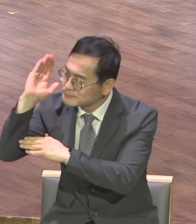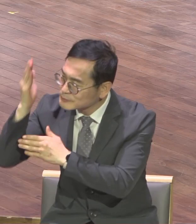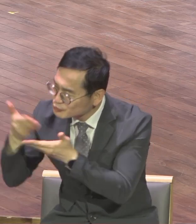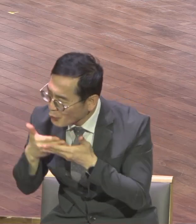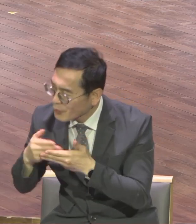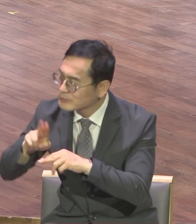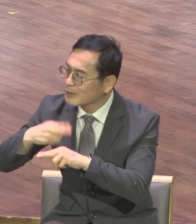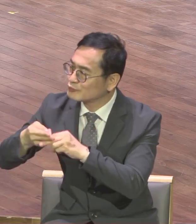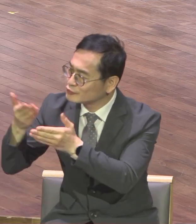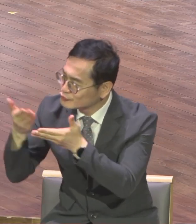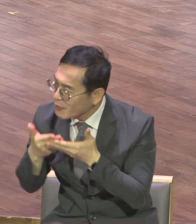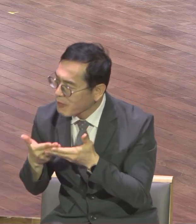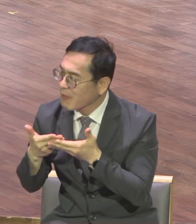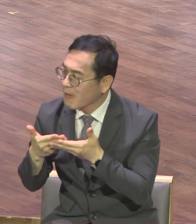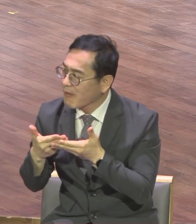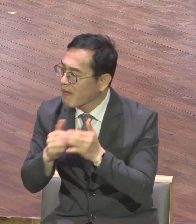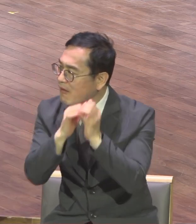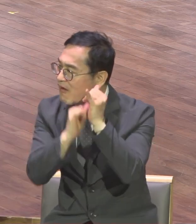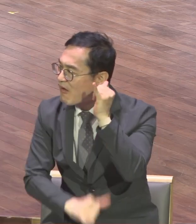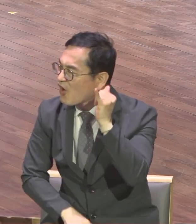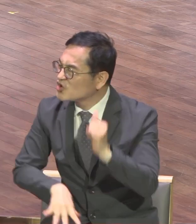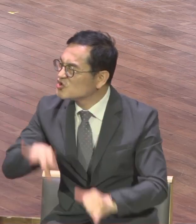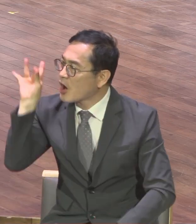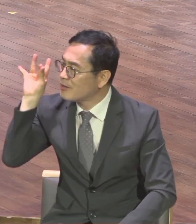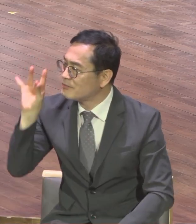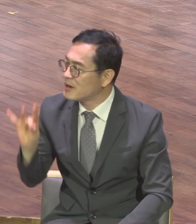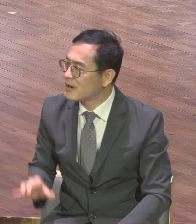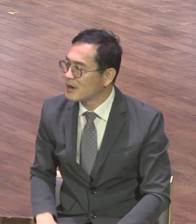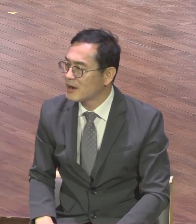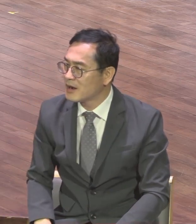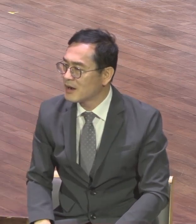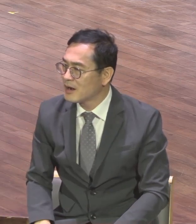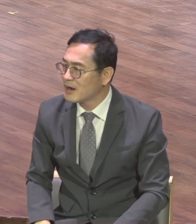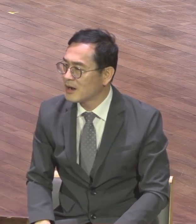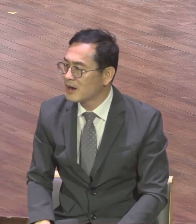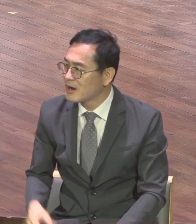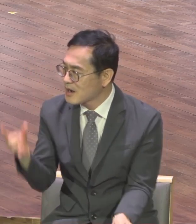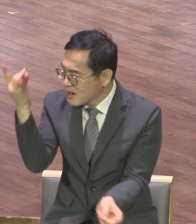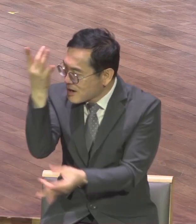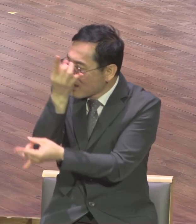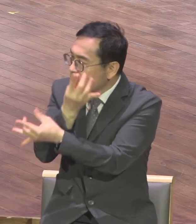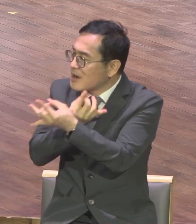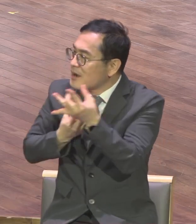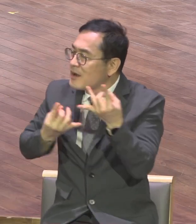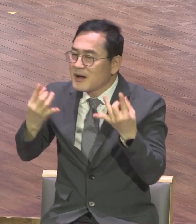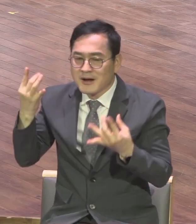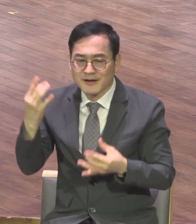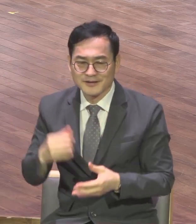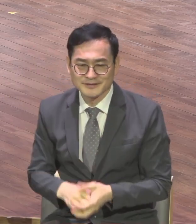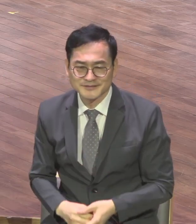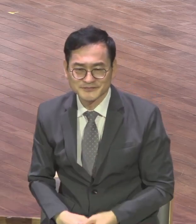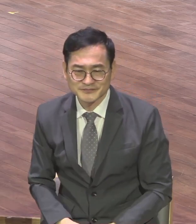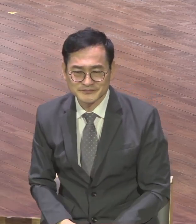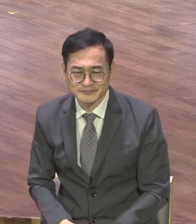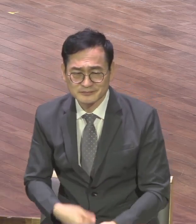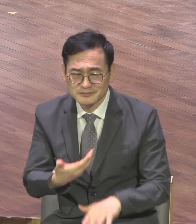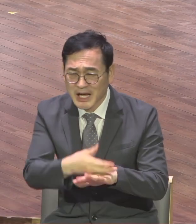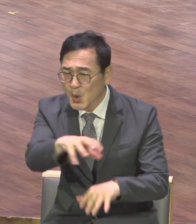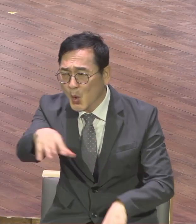주고 처음이래 처음이래 깜짝 놀랐어요 처음 아닌 줄 알았어요 다른 데서도 많이 온 줄 알았더니 처음이래